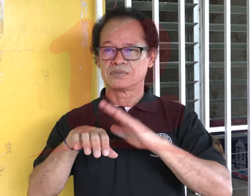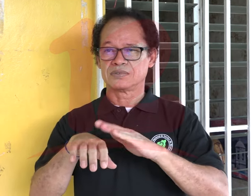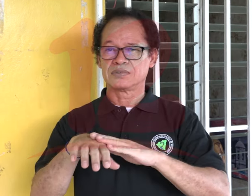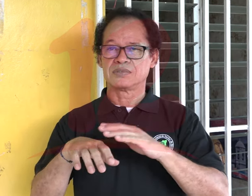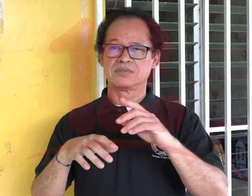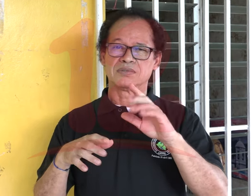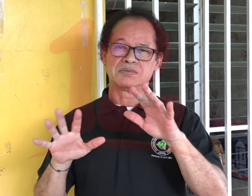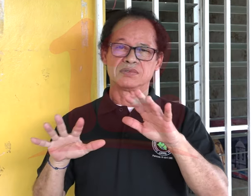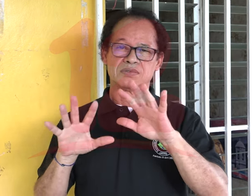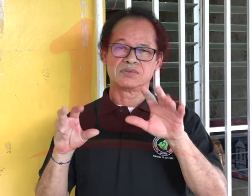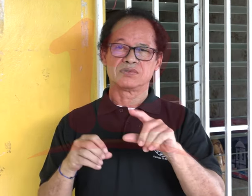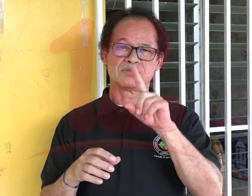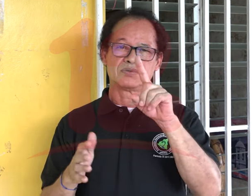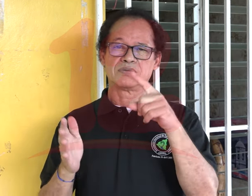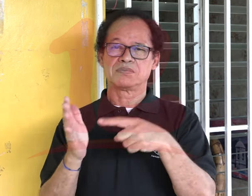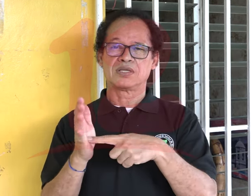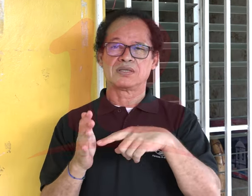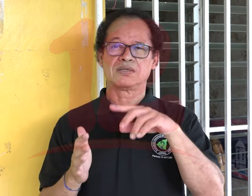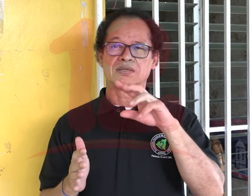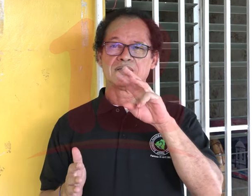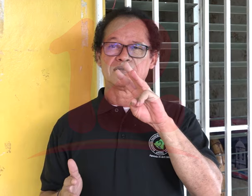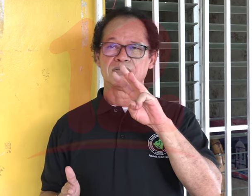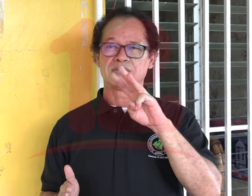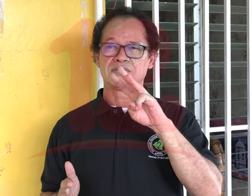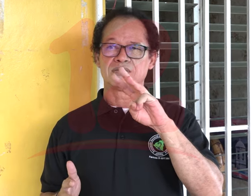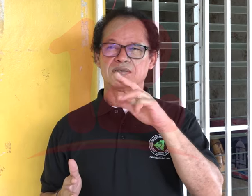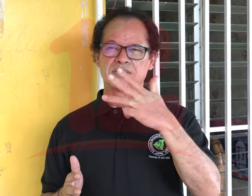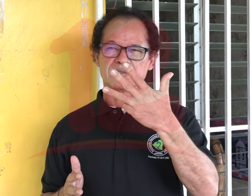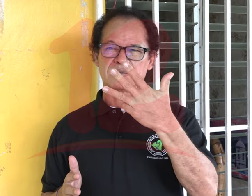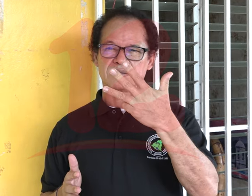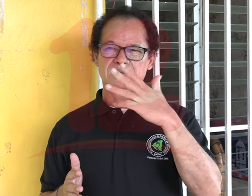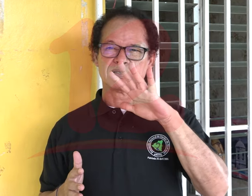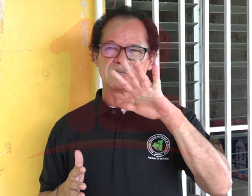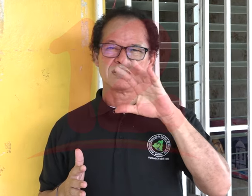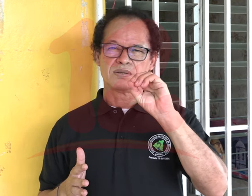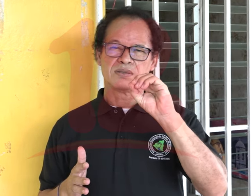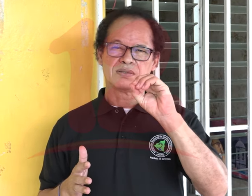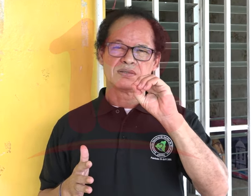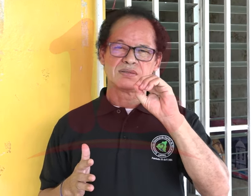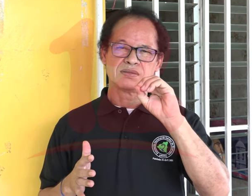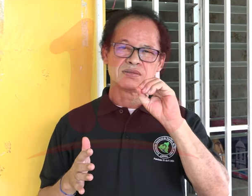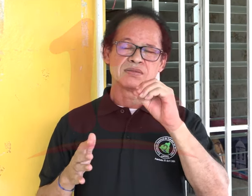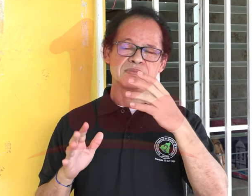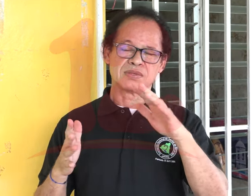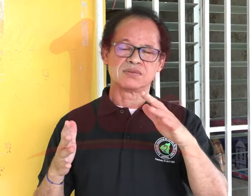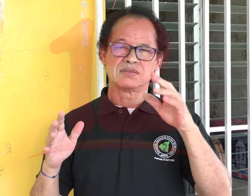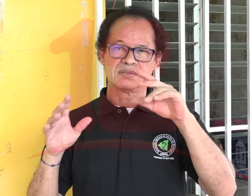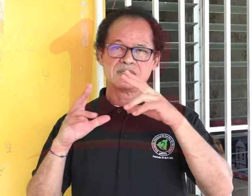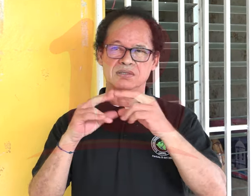organización está conformada por alrededor de 1980 más o menos